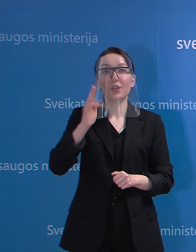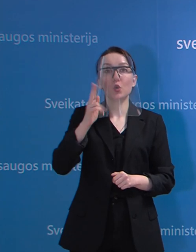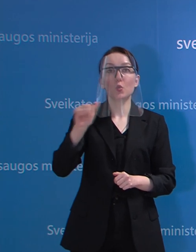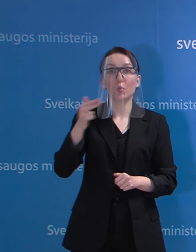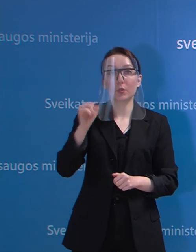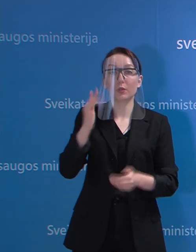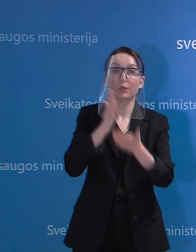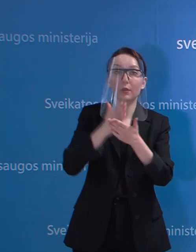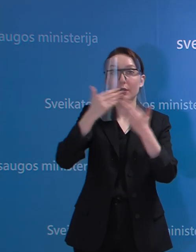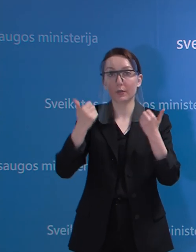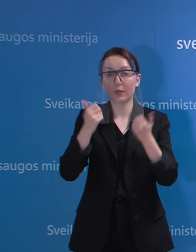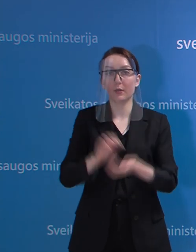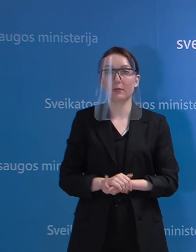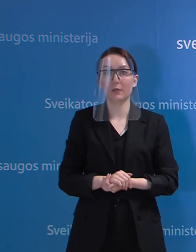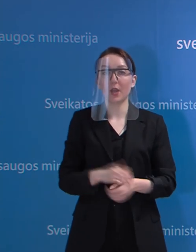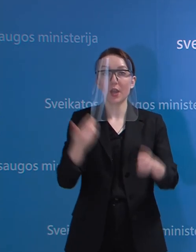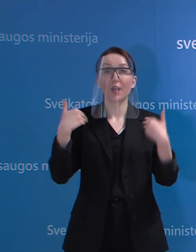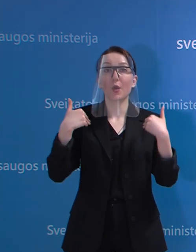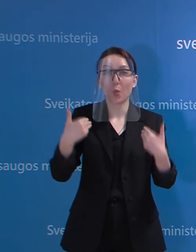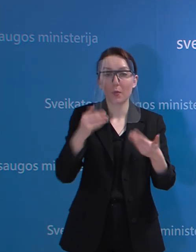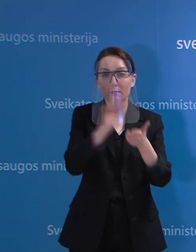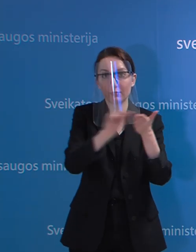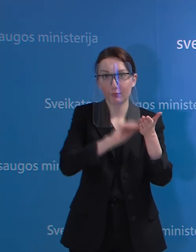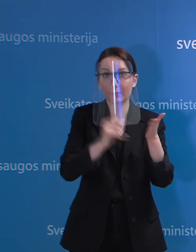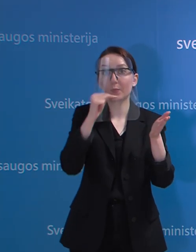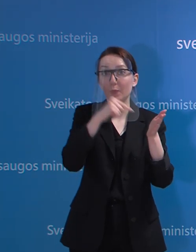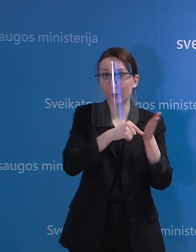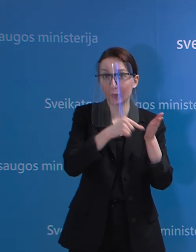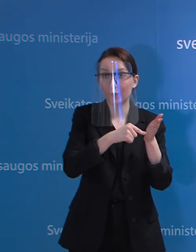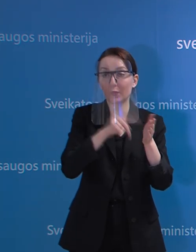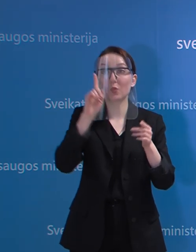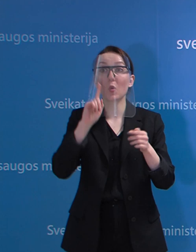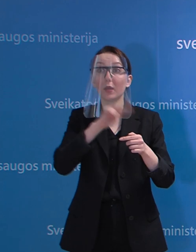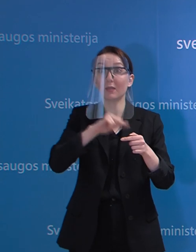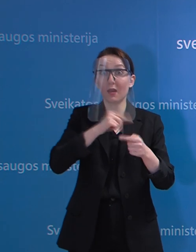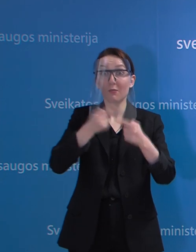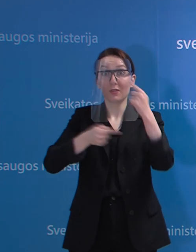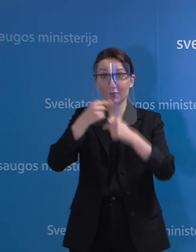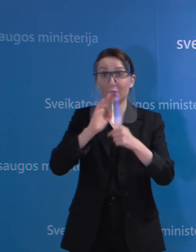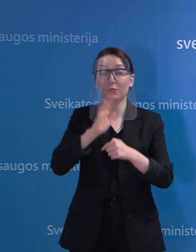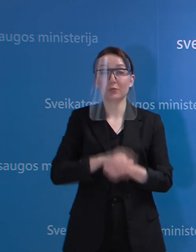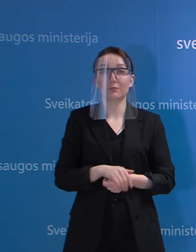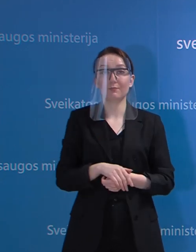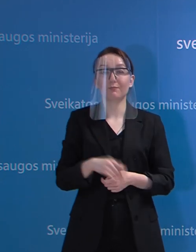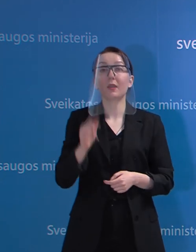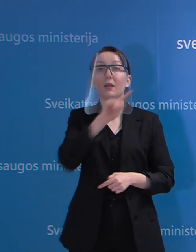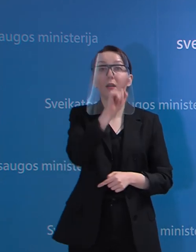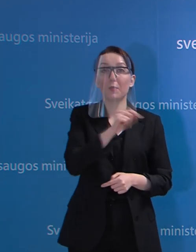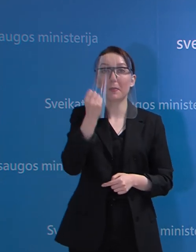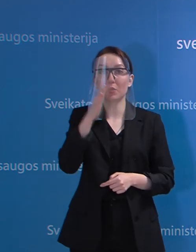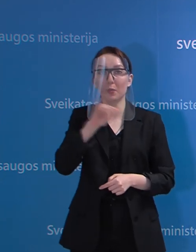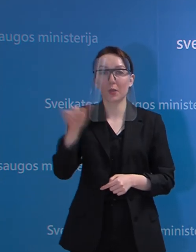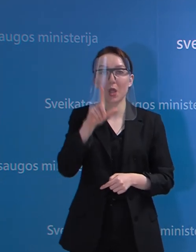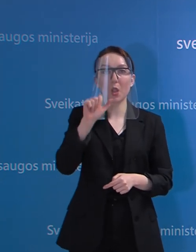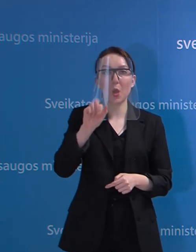parengus rekomendacijas jais būtų galima tirti tos žmonės, kurie nori grįžti. Penkiolikos minučių žurnalistė